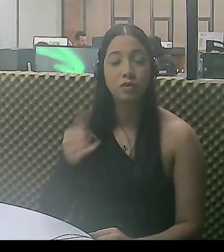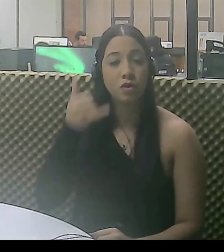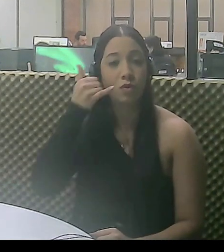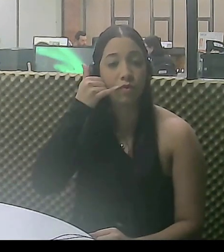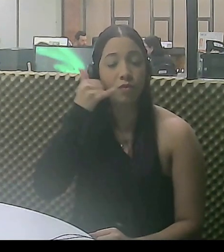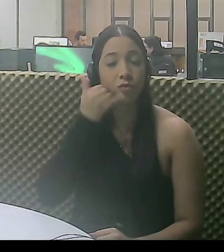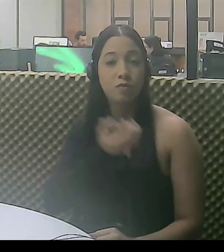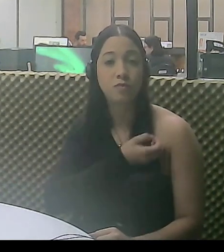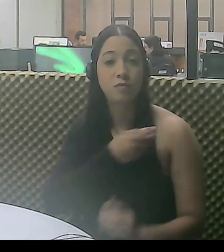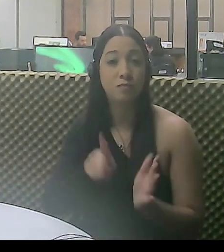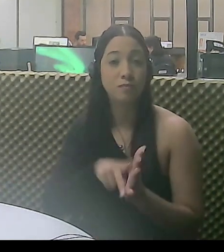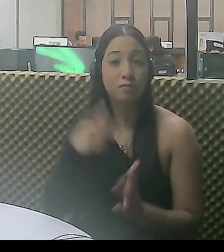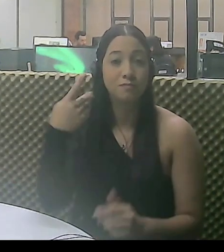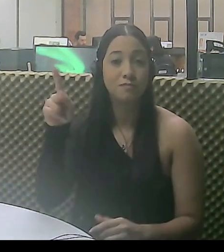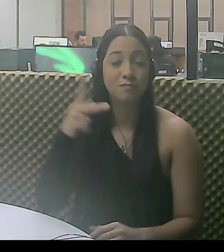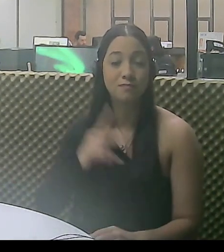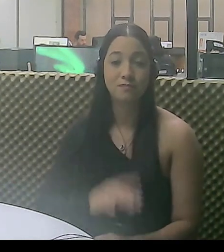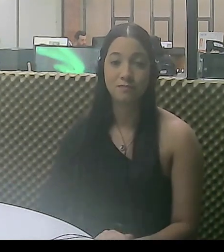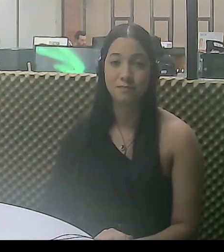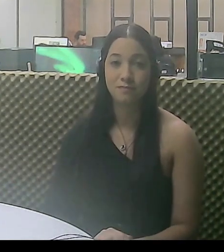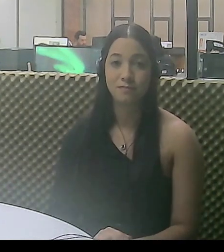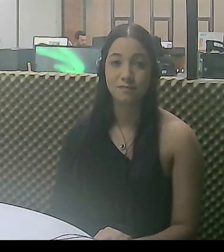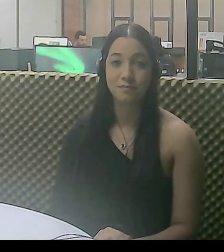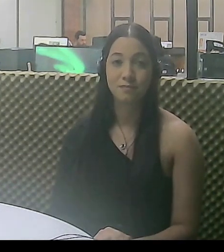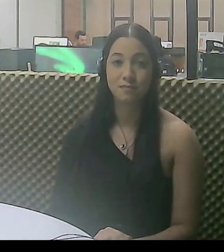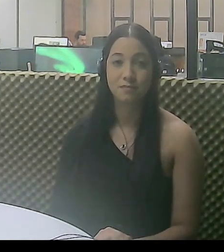número de telefone que está aparecendo em algum lugar aqui na tela.